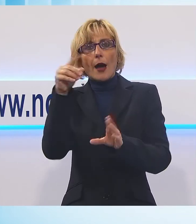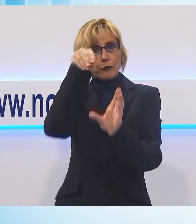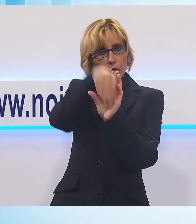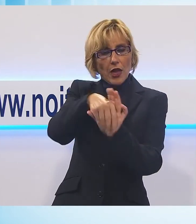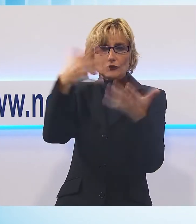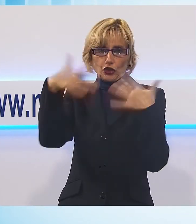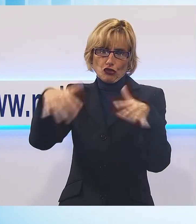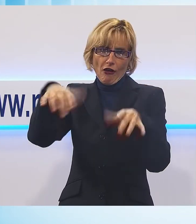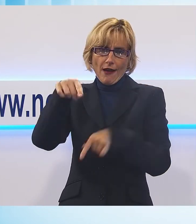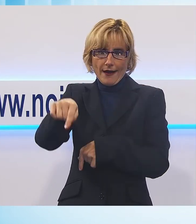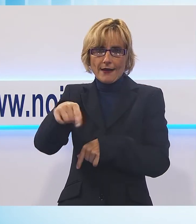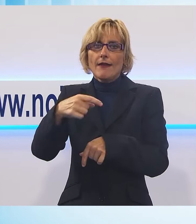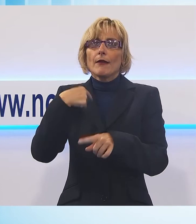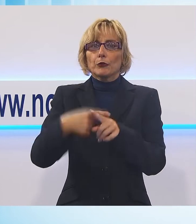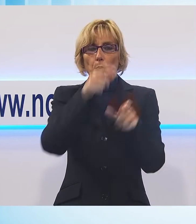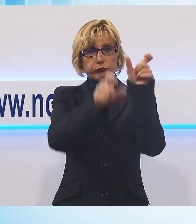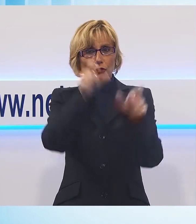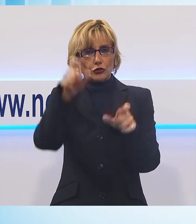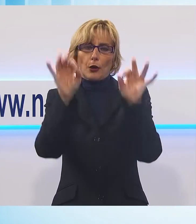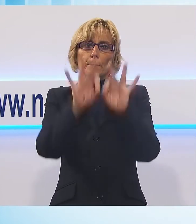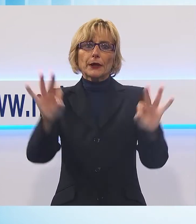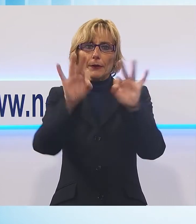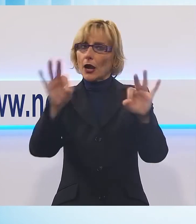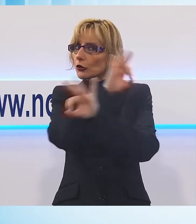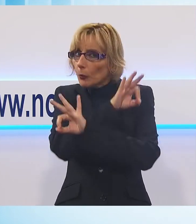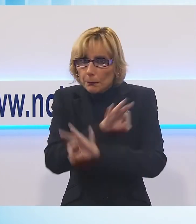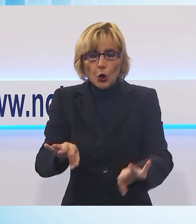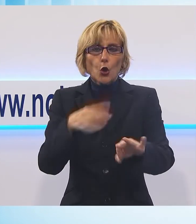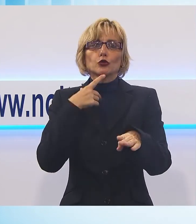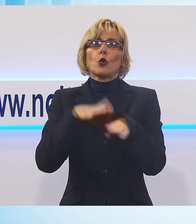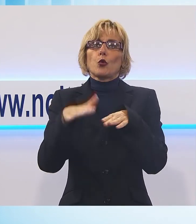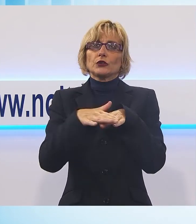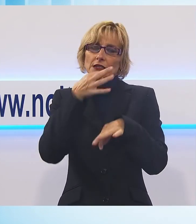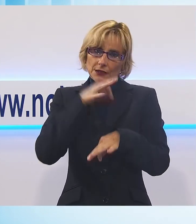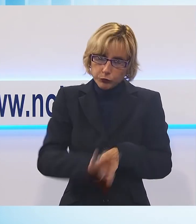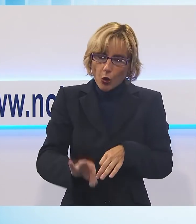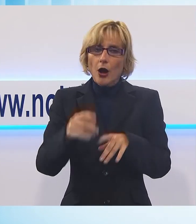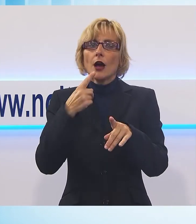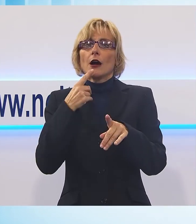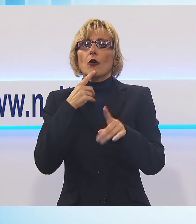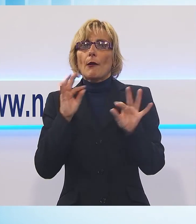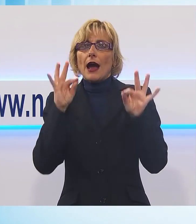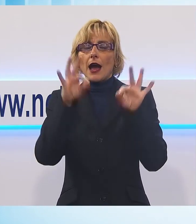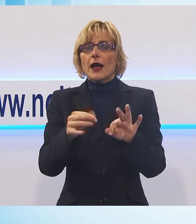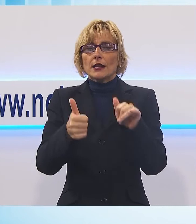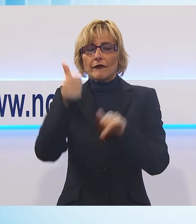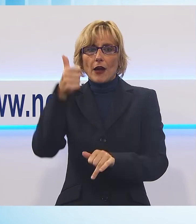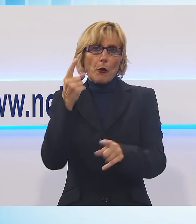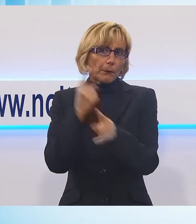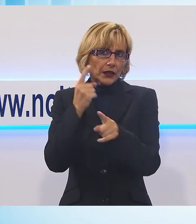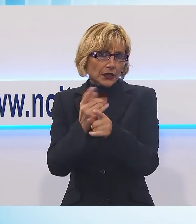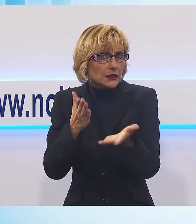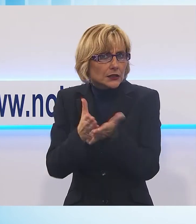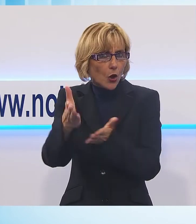di personale in grado di utilizzarlo e di arrivare quindi per primo laddove ci fosse la necessità di